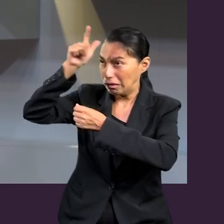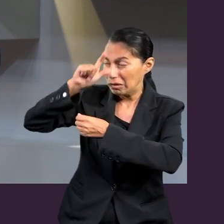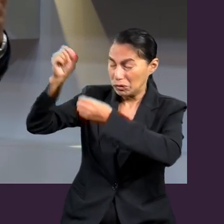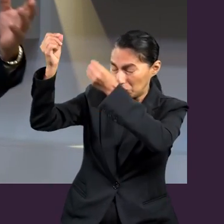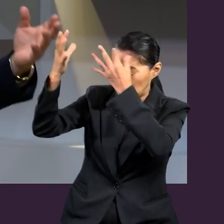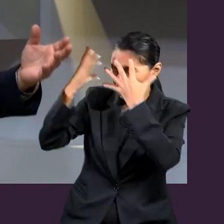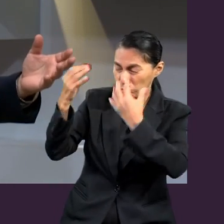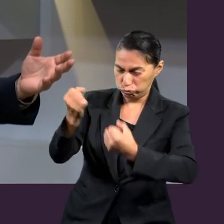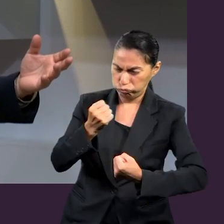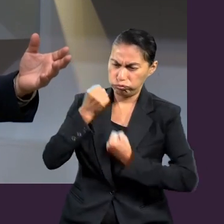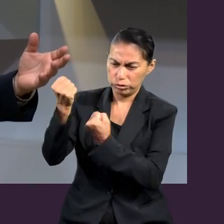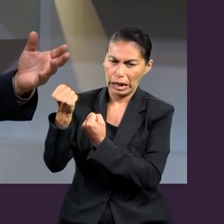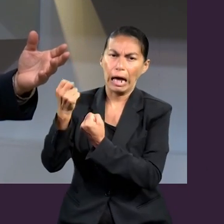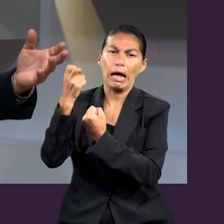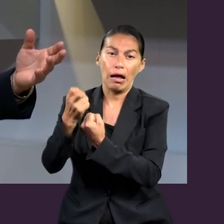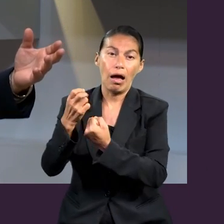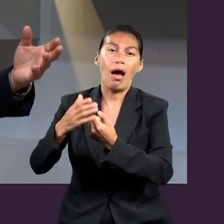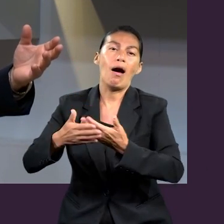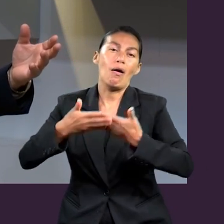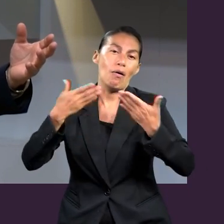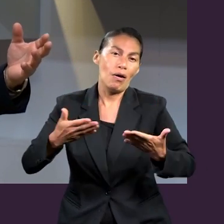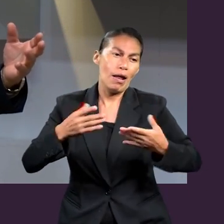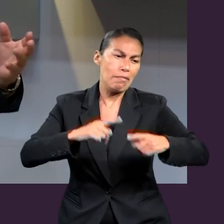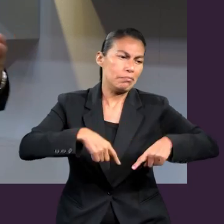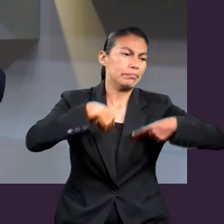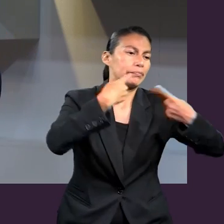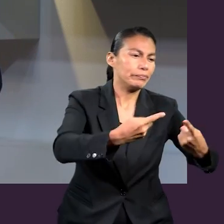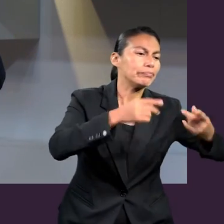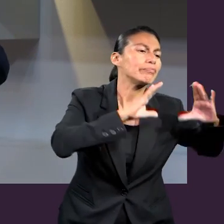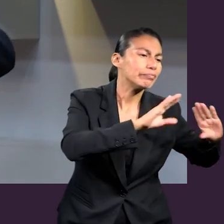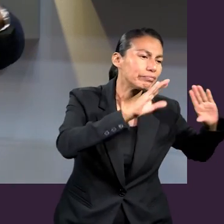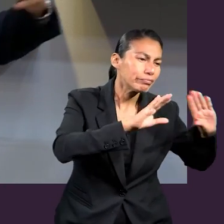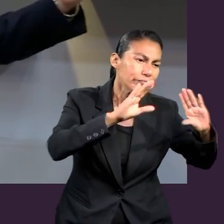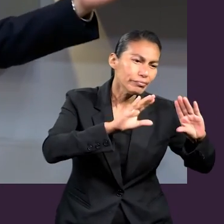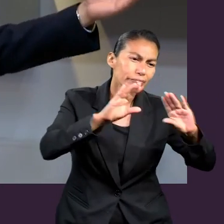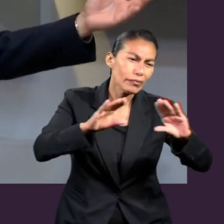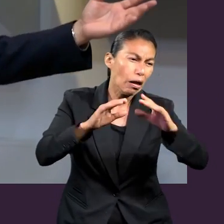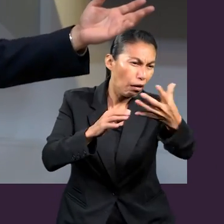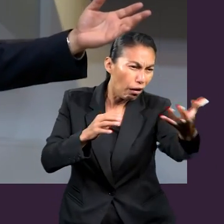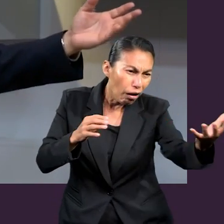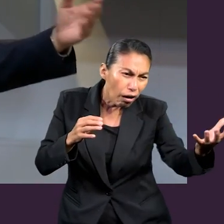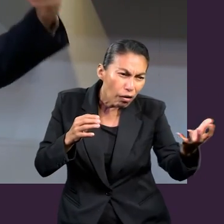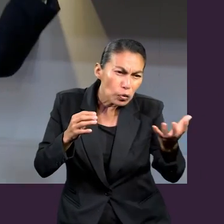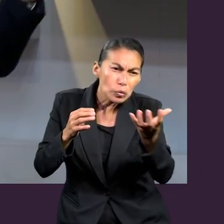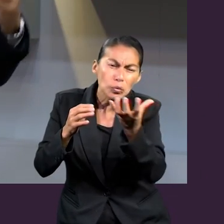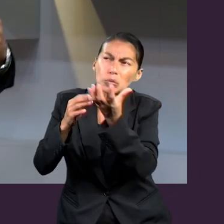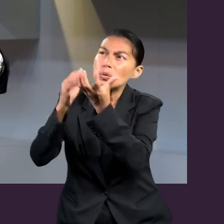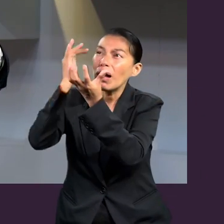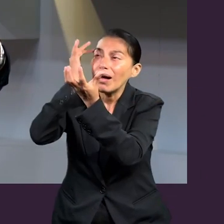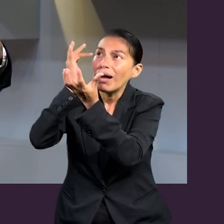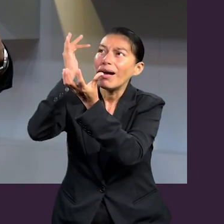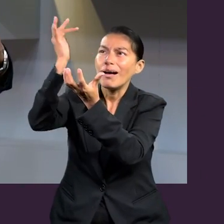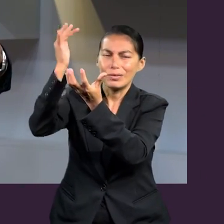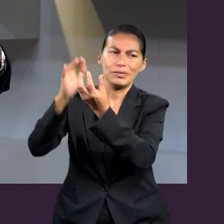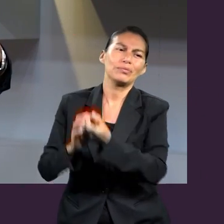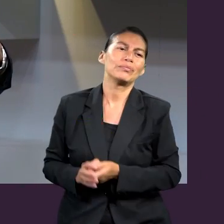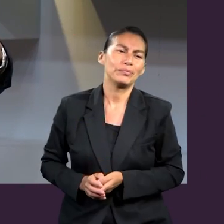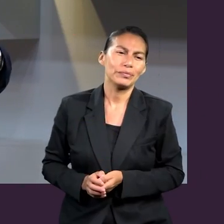obra que él había realizado. Porque ahora, no tan solo él, sino todos los discípulos. Vino el derramamiento del Espíritu Santo y